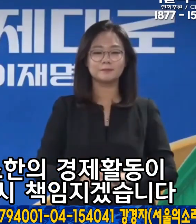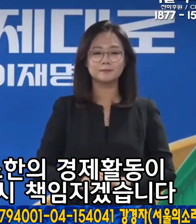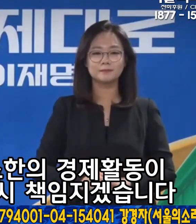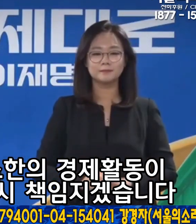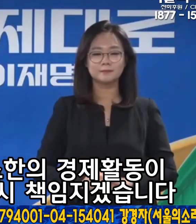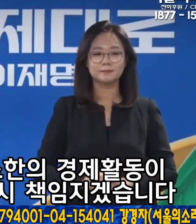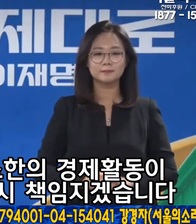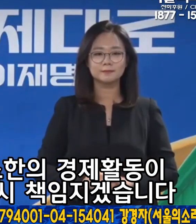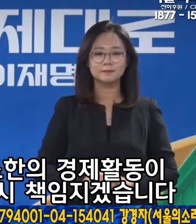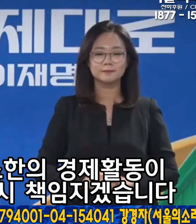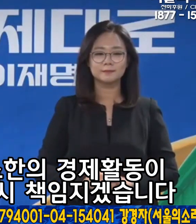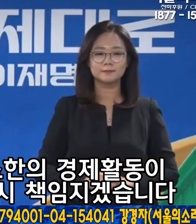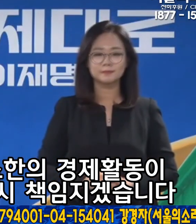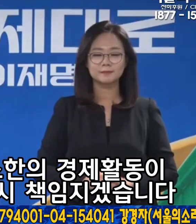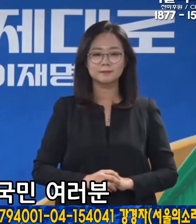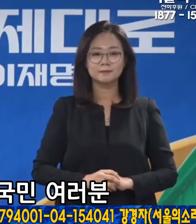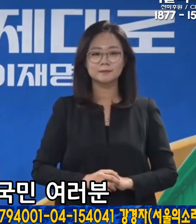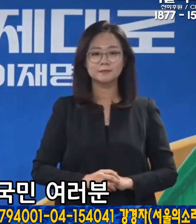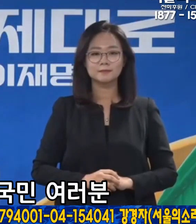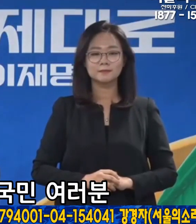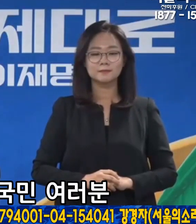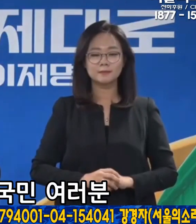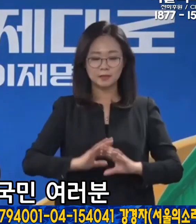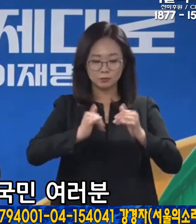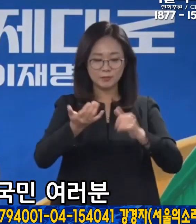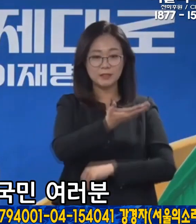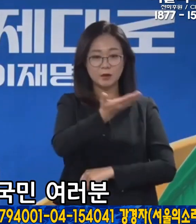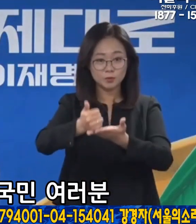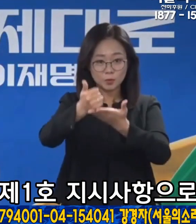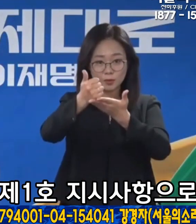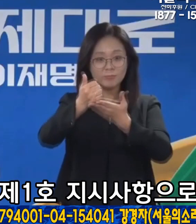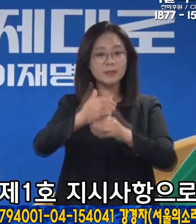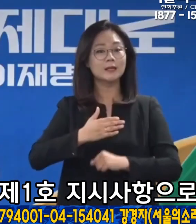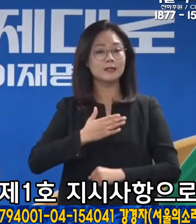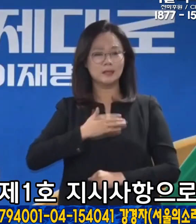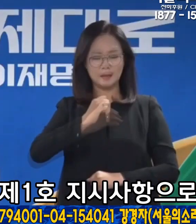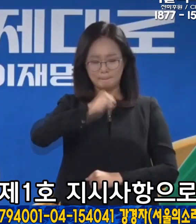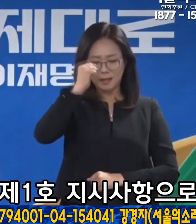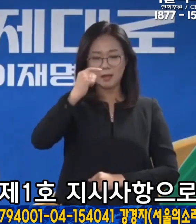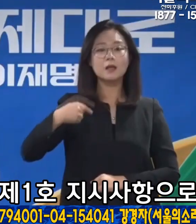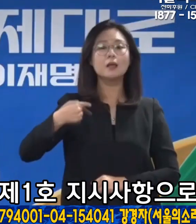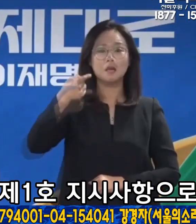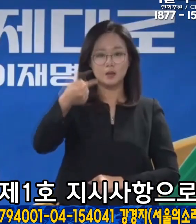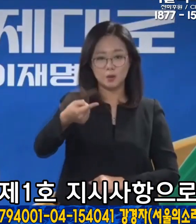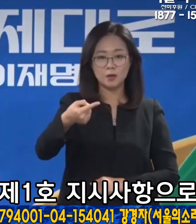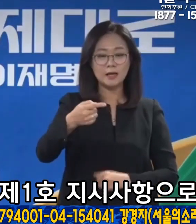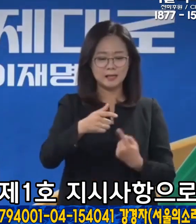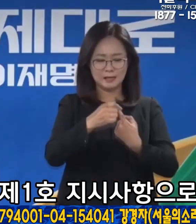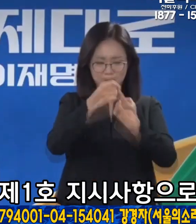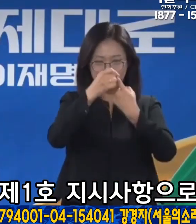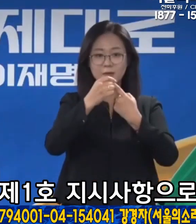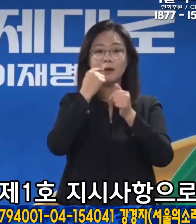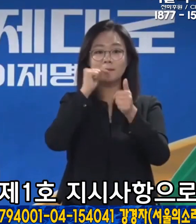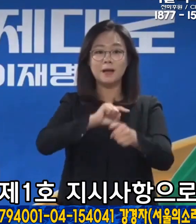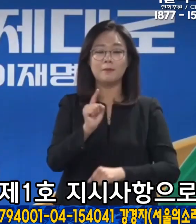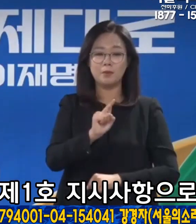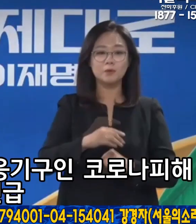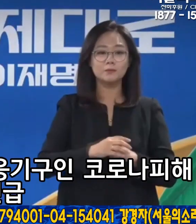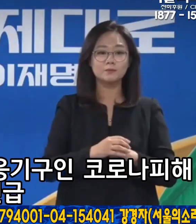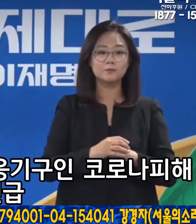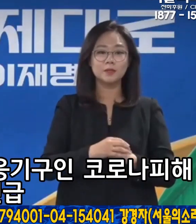책임지겠습니다. 존경하는 국민 여러분 저는 당선 직후에 제1호 지시사항으로